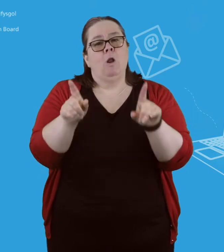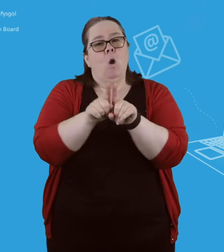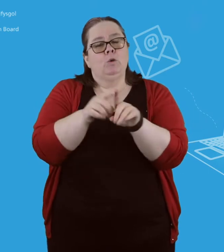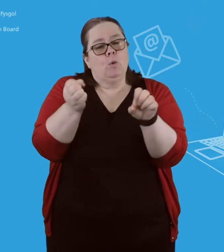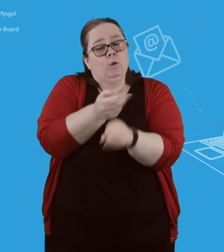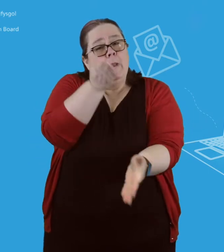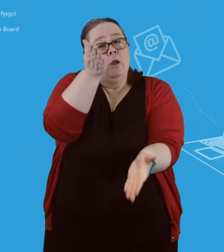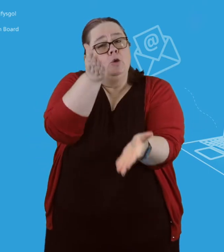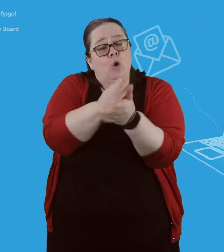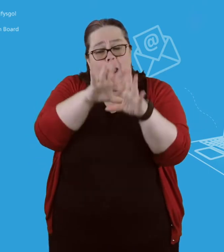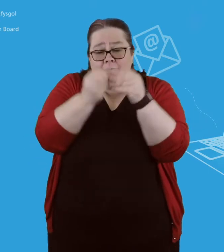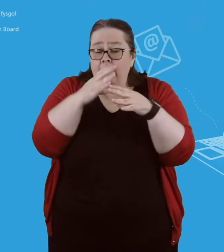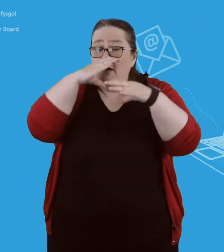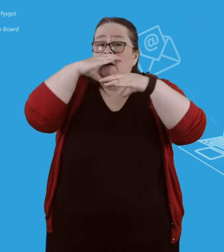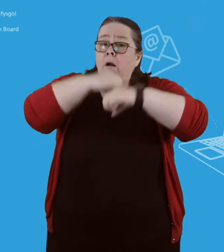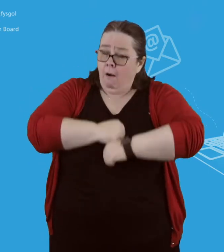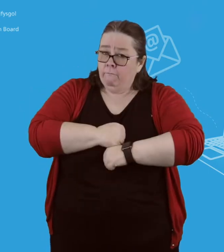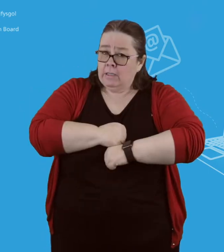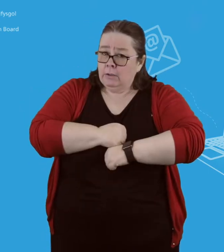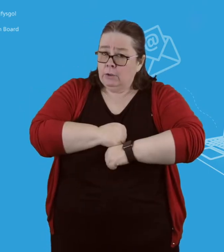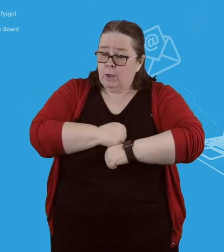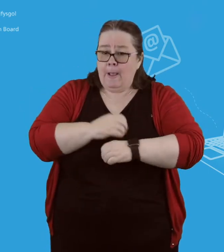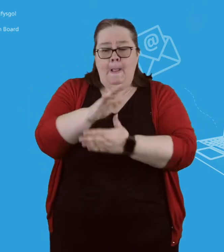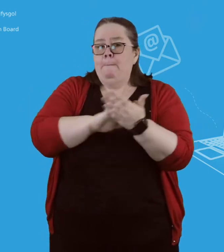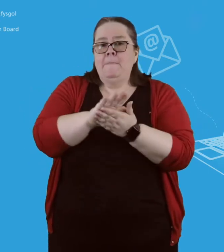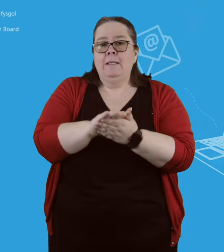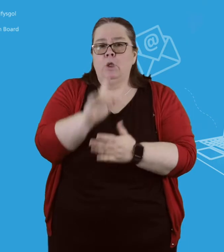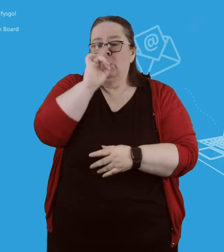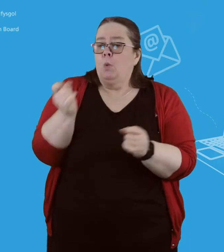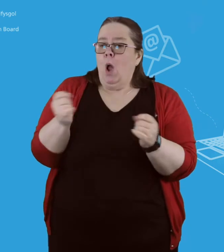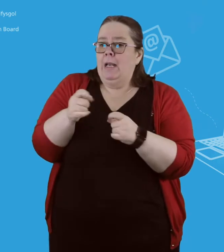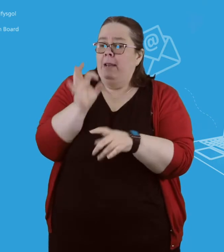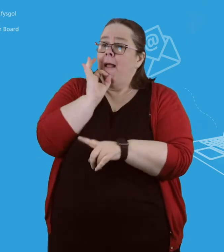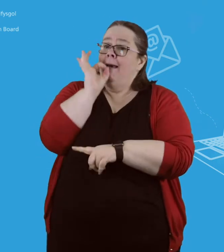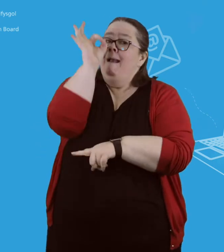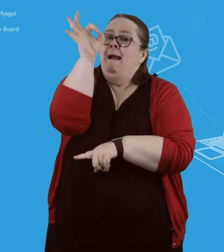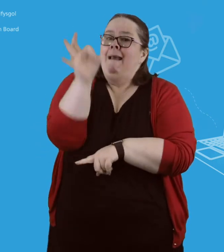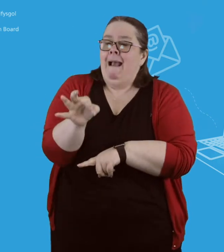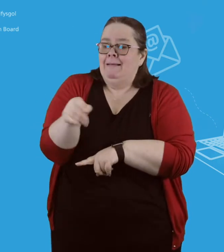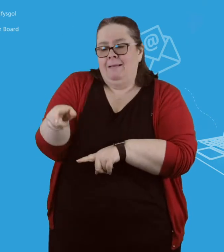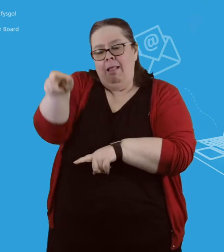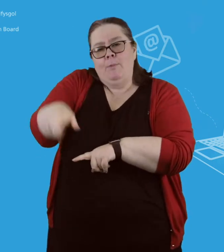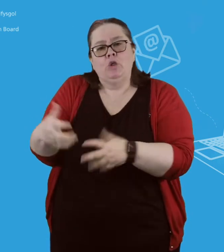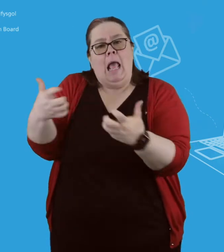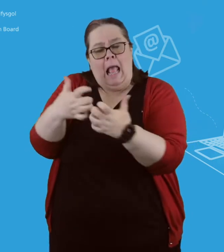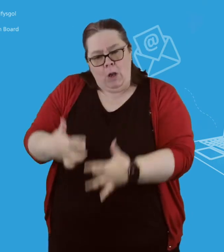Ysgrifennwch eich neges ond byddwch yn ymwybodol o'r wybodaeth yn eich ebost a